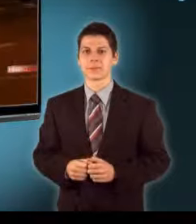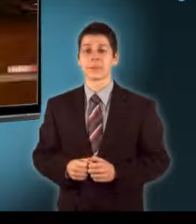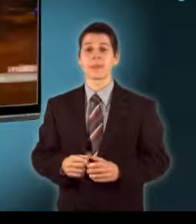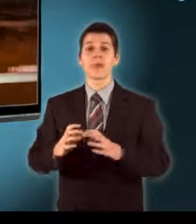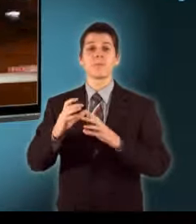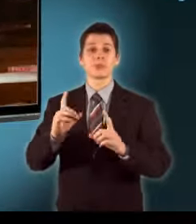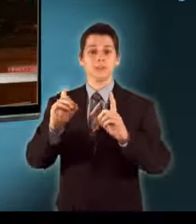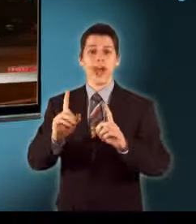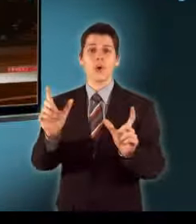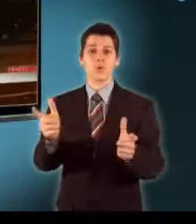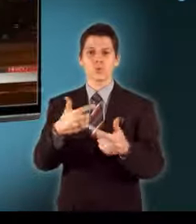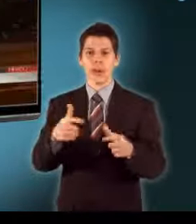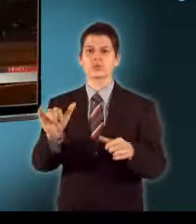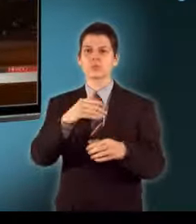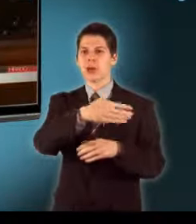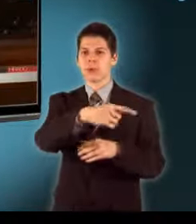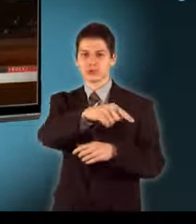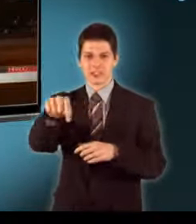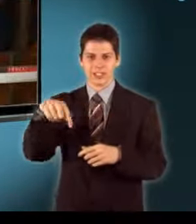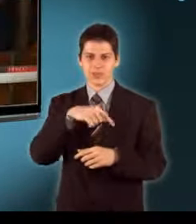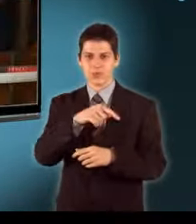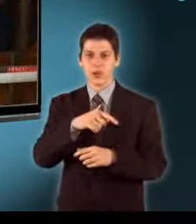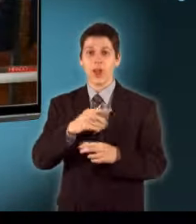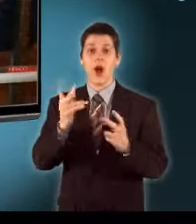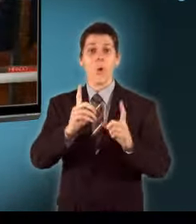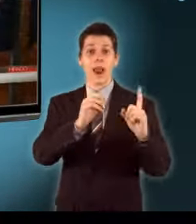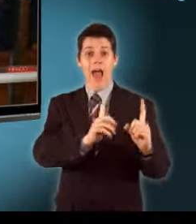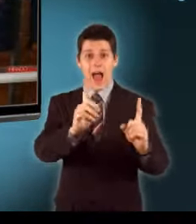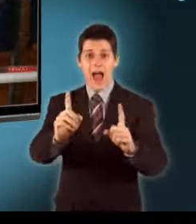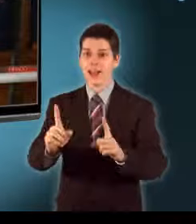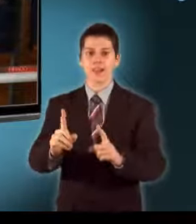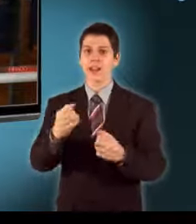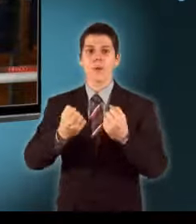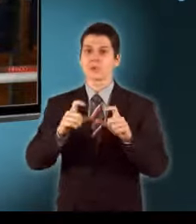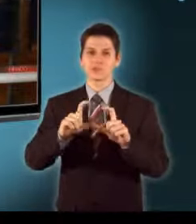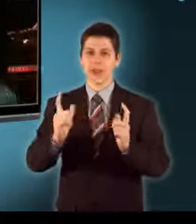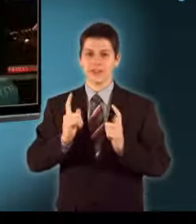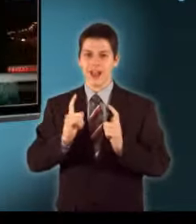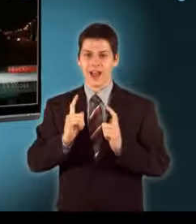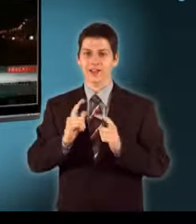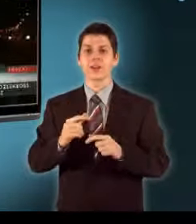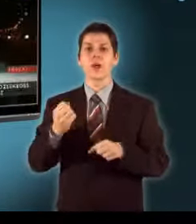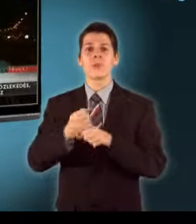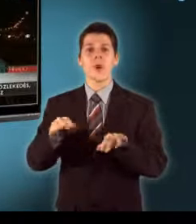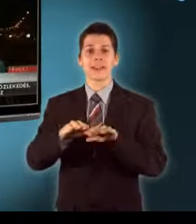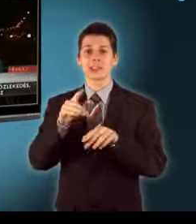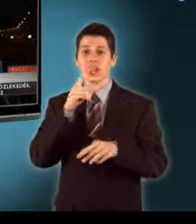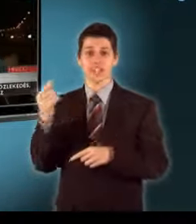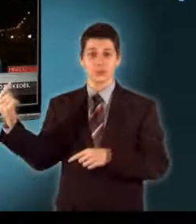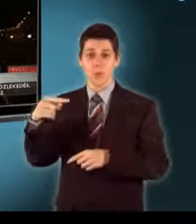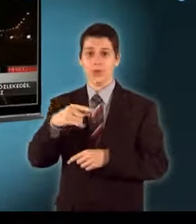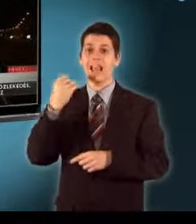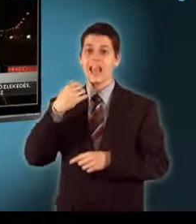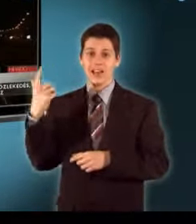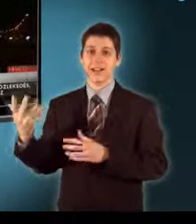Üresek voltak a buszmegállók Budapest külvárosában reggel Ahol álltak, ott sem a buszra vártak A kolléganőm fogva értem jönni,